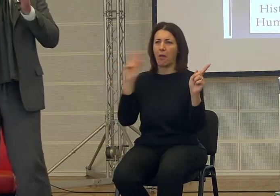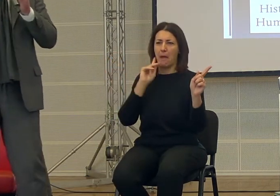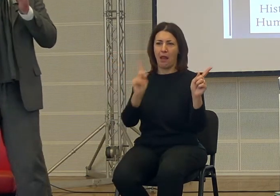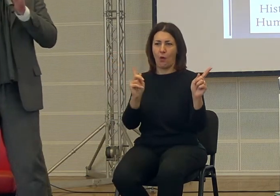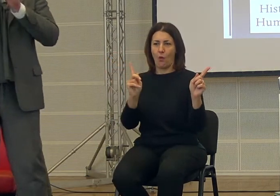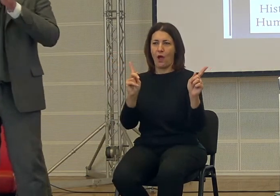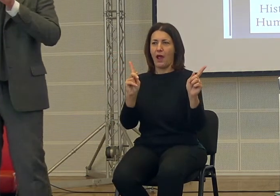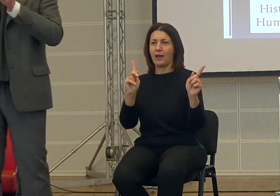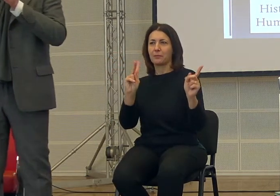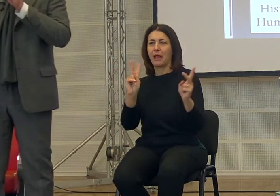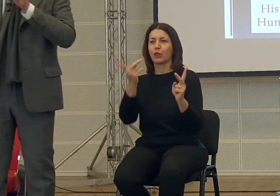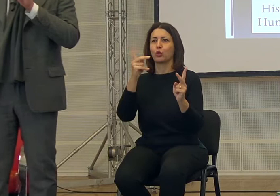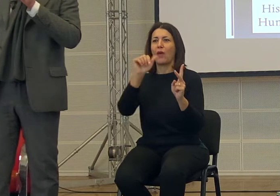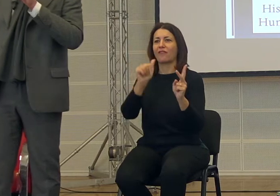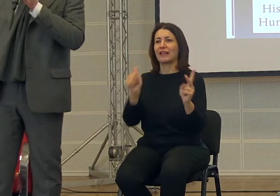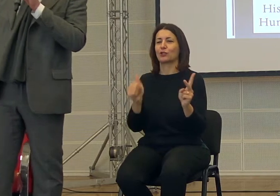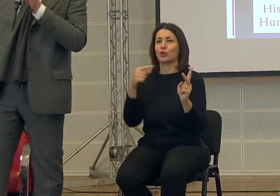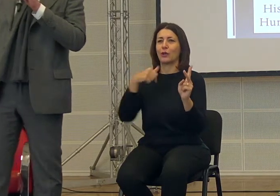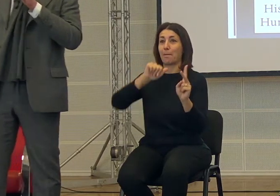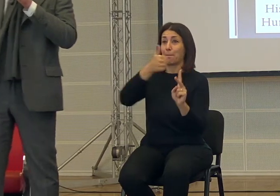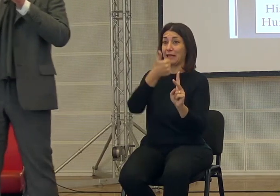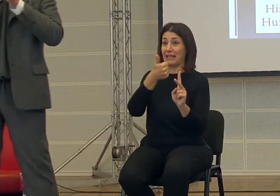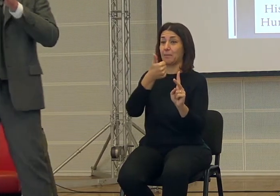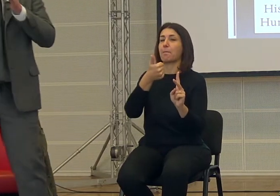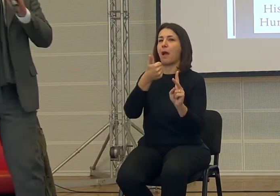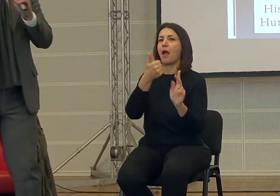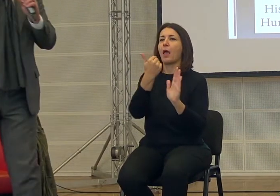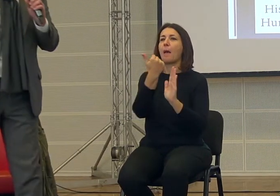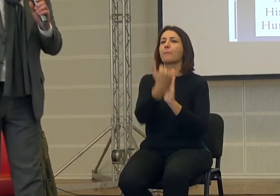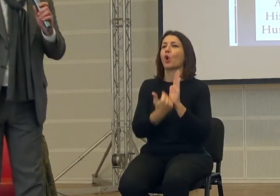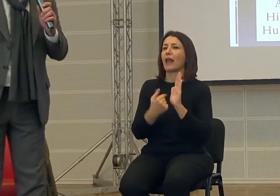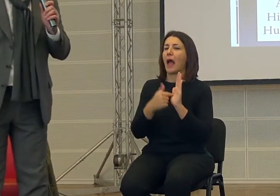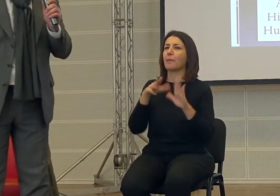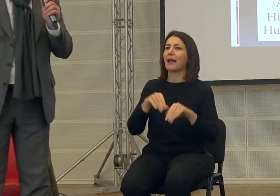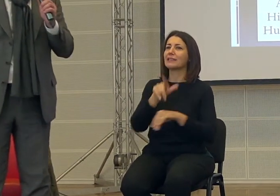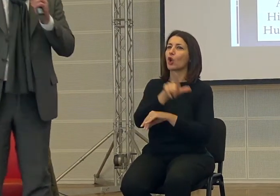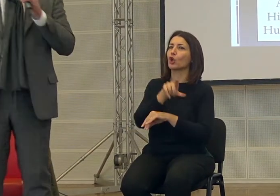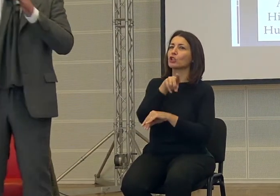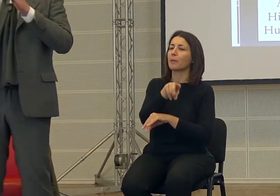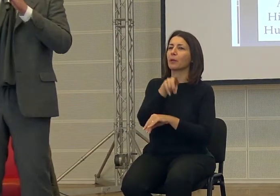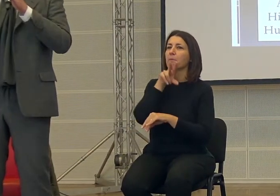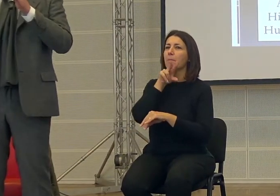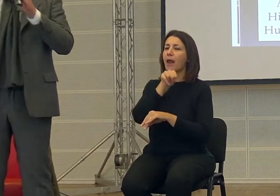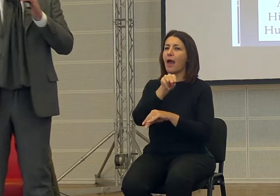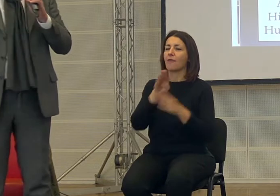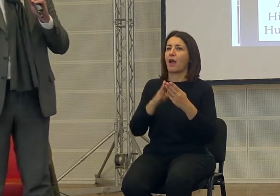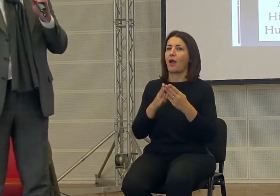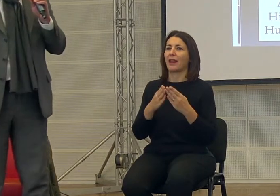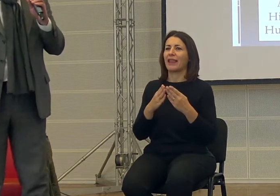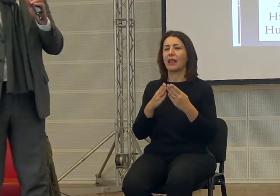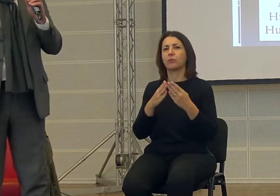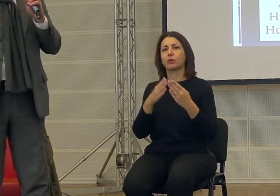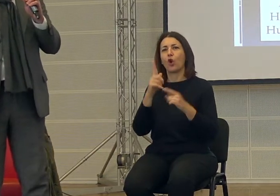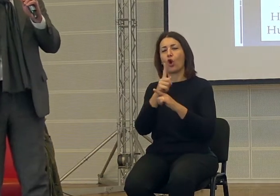due versioni diverse del programma, in una prima versione inizialmente Lorenzo aveva scelto di parlare di un libro dedicato a